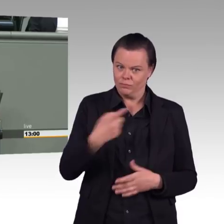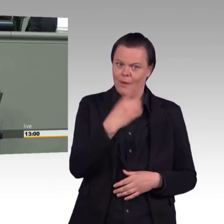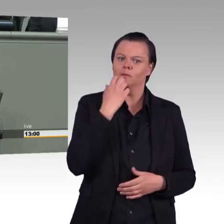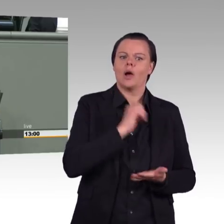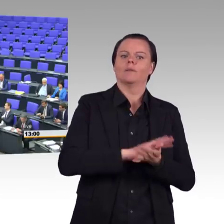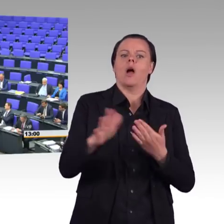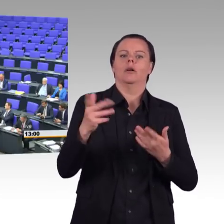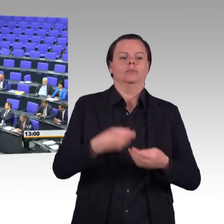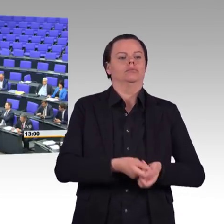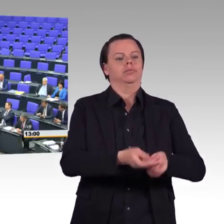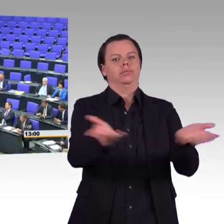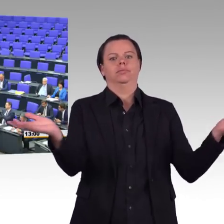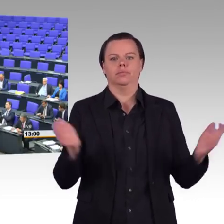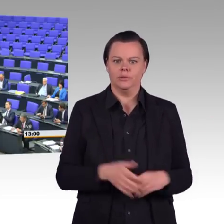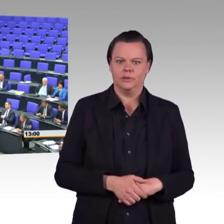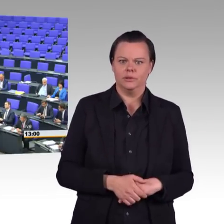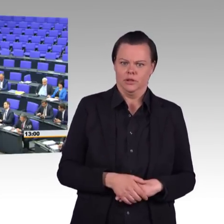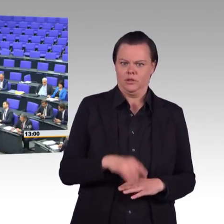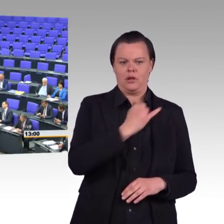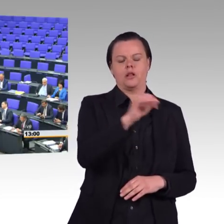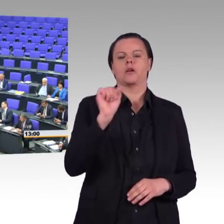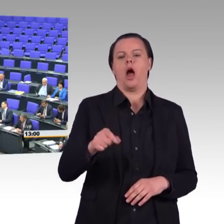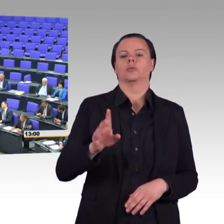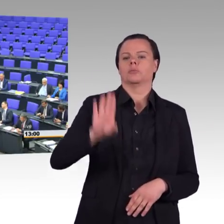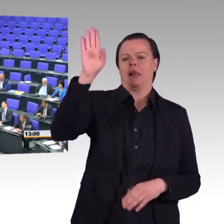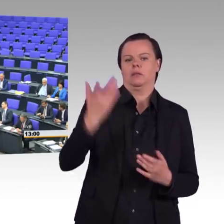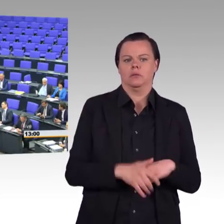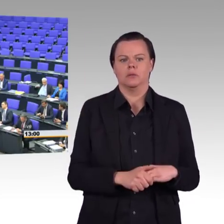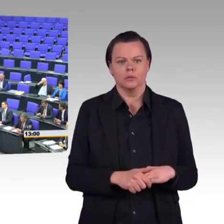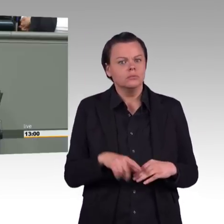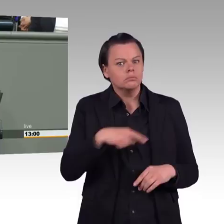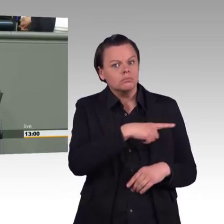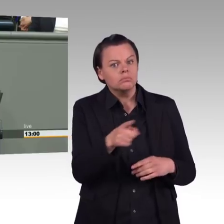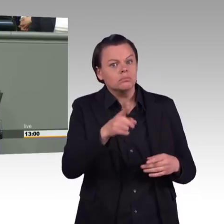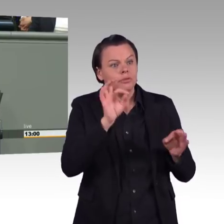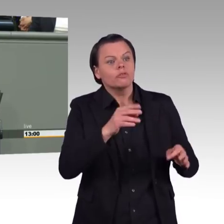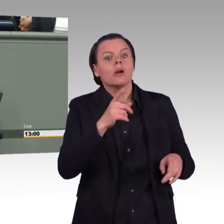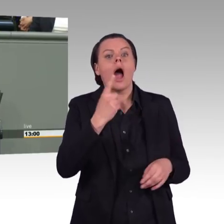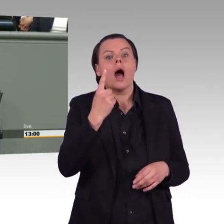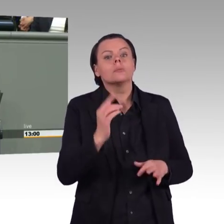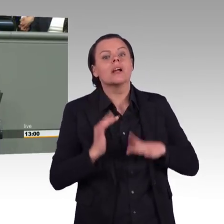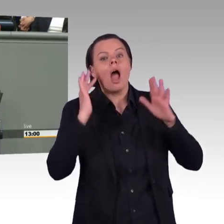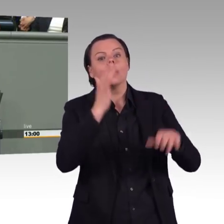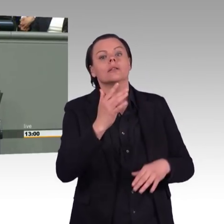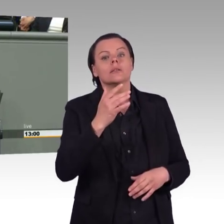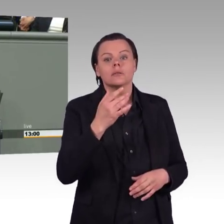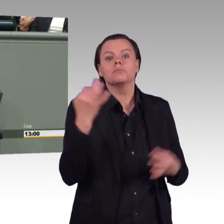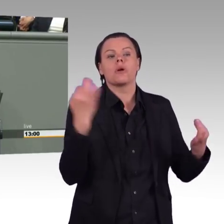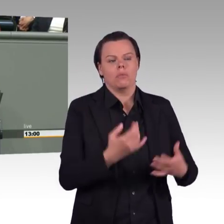Damen und Herren. Und daher, und daher schlagen wir mit unserem Gesetzentwurf nicht nur vor, wie man drei und vier